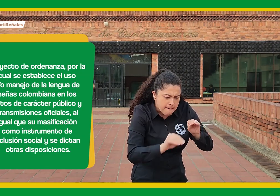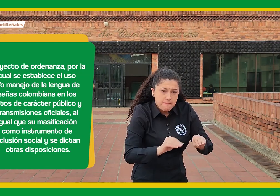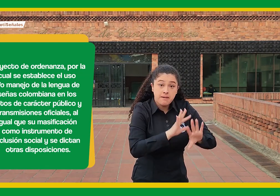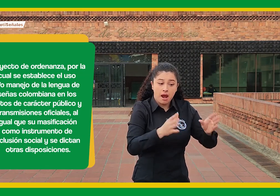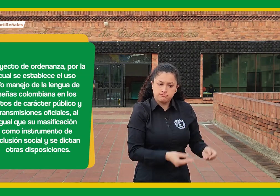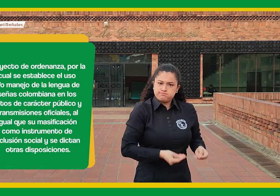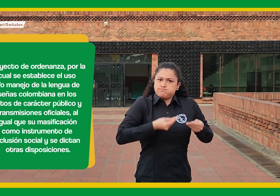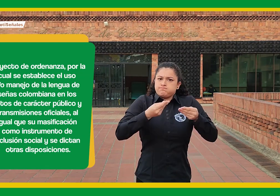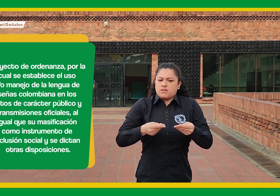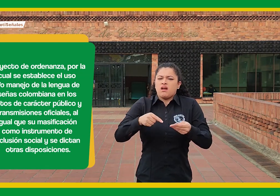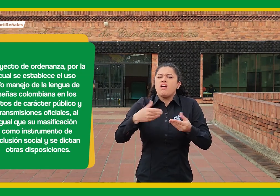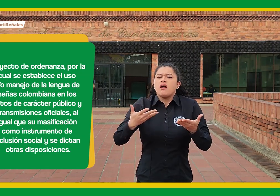colombiana.